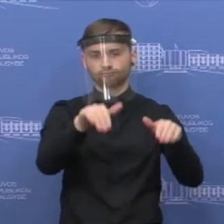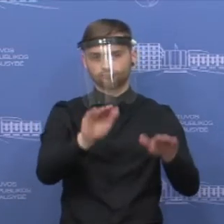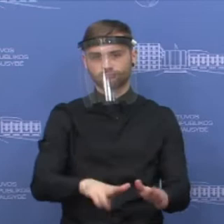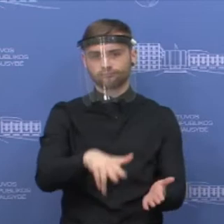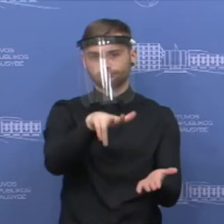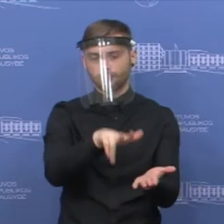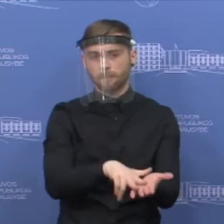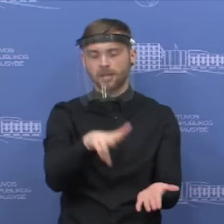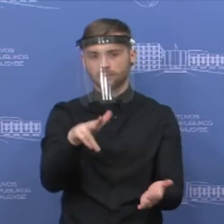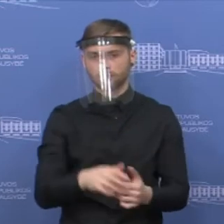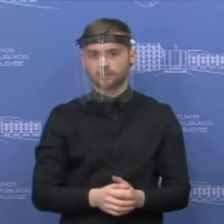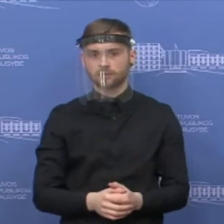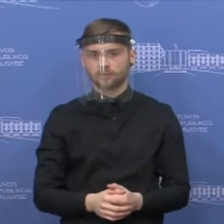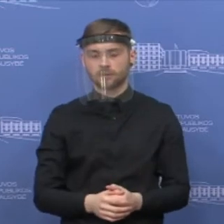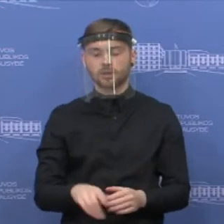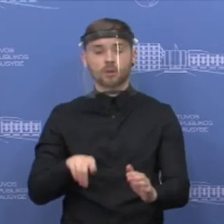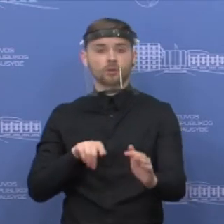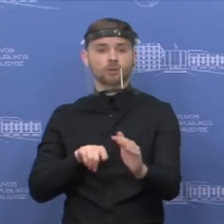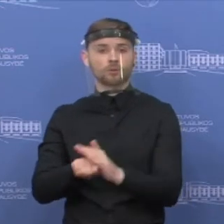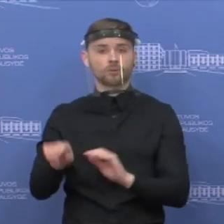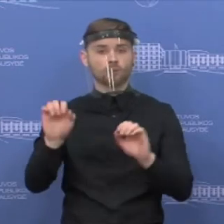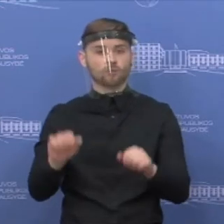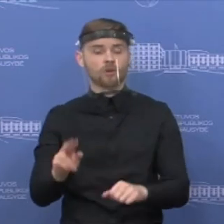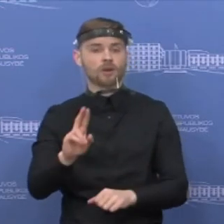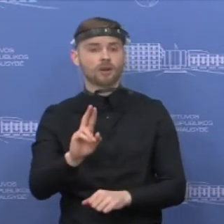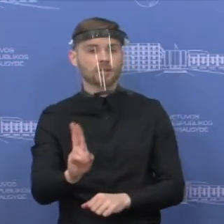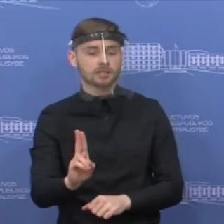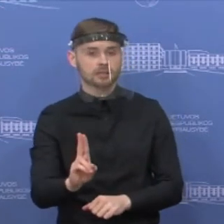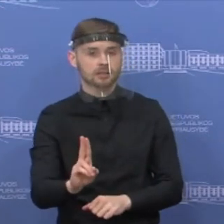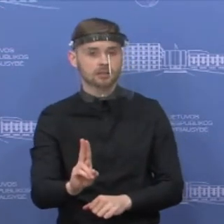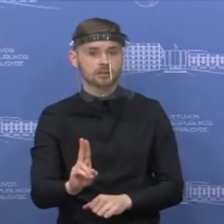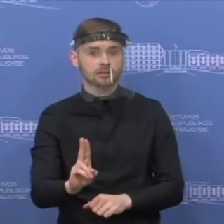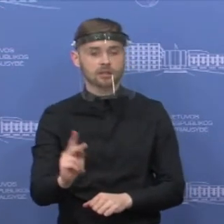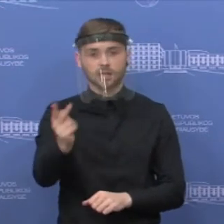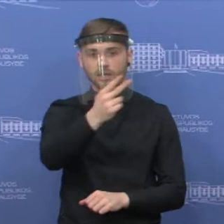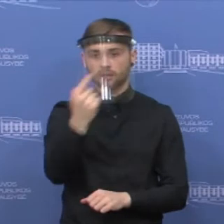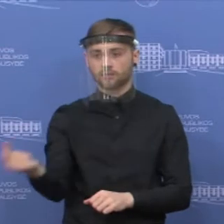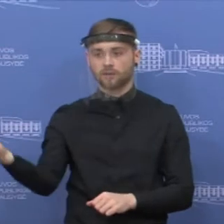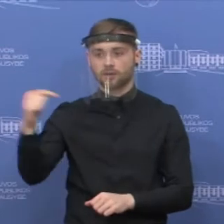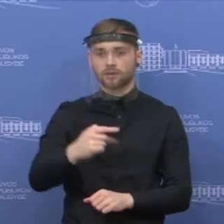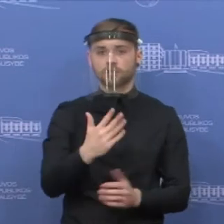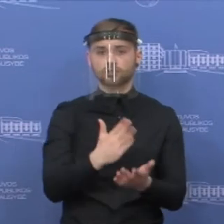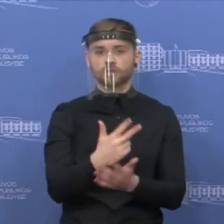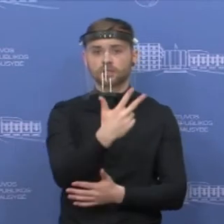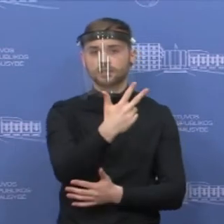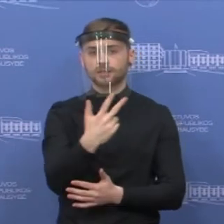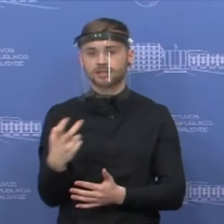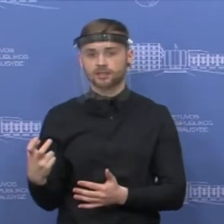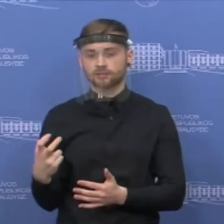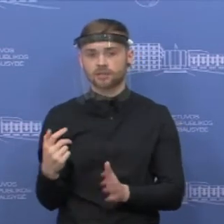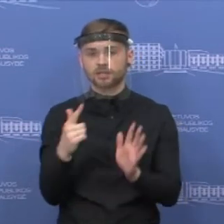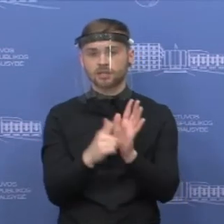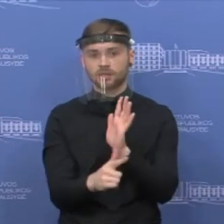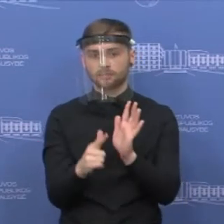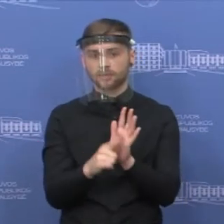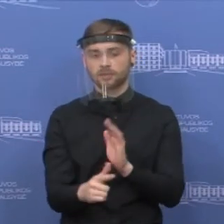tvarka išvykti arba atvykti į Lietuvos Respublikas teritoriją 373